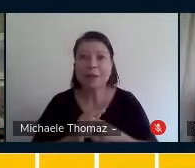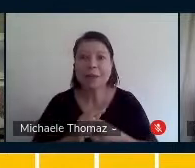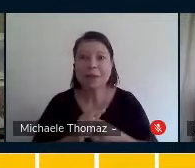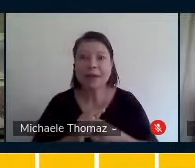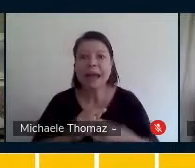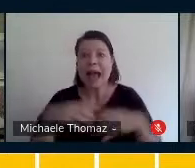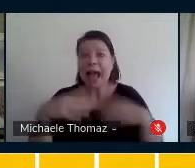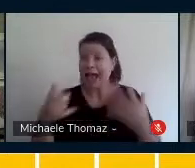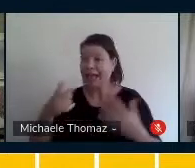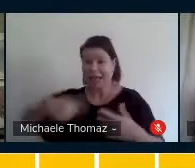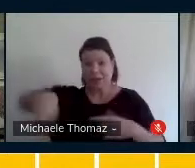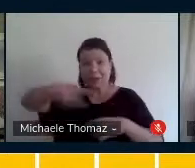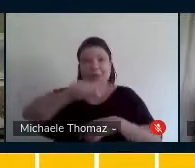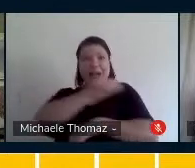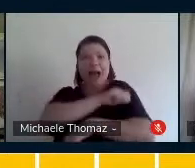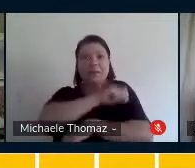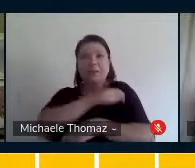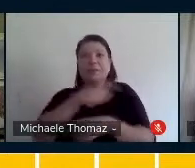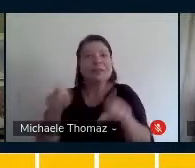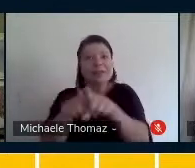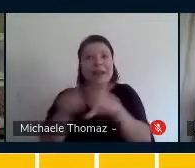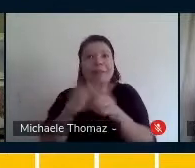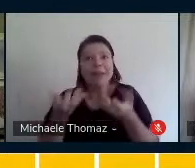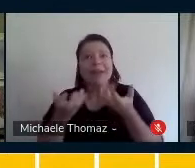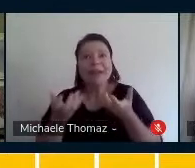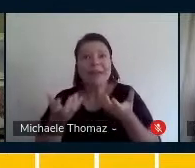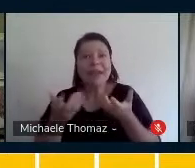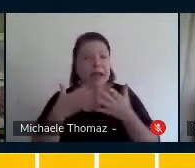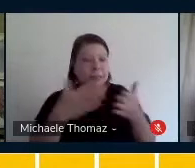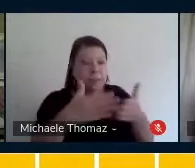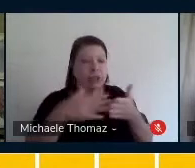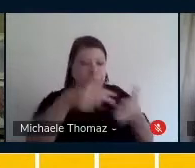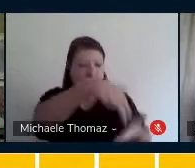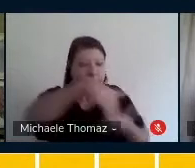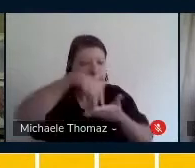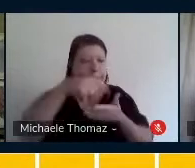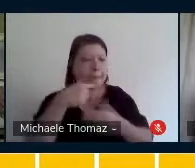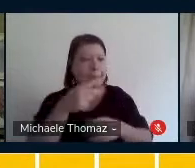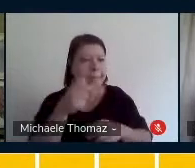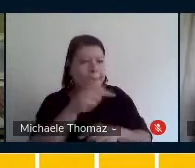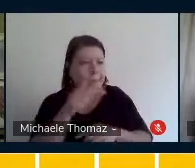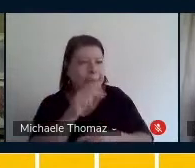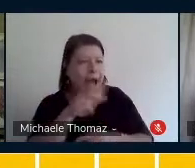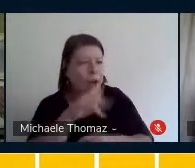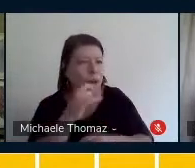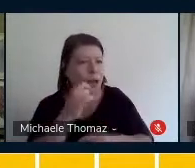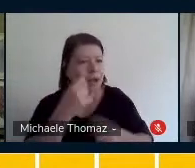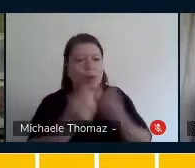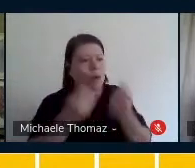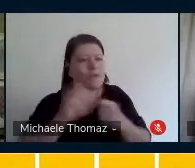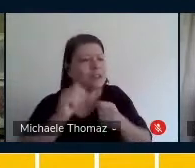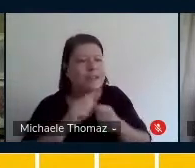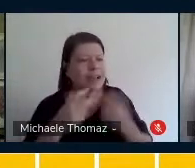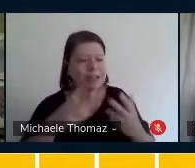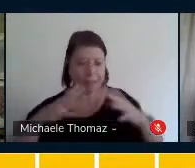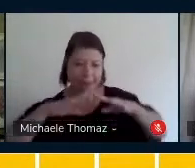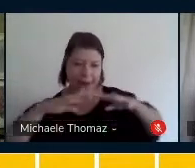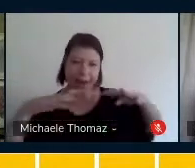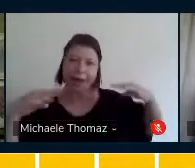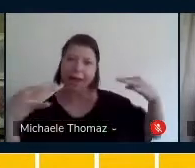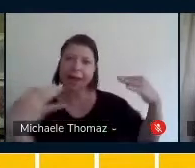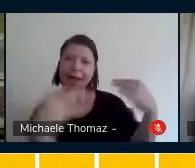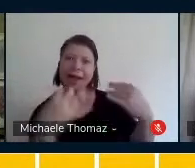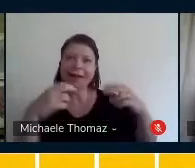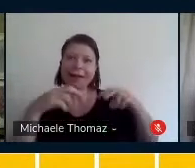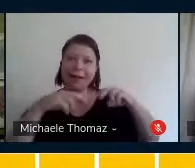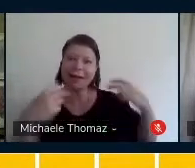intervalo, ficou todo mundo em cima da Paula querendo saber como ela fazia aquilo. E aí, ficou no intervalo todo mundo em